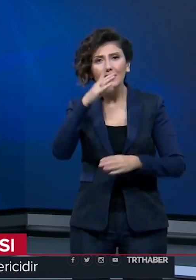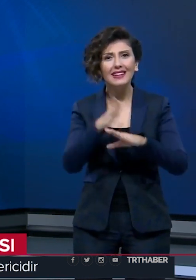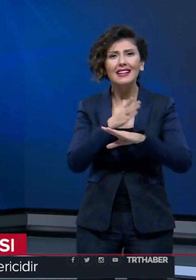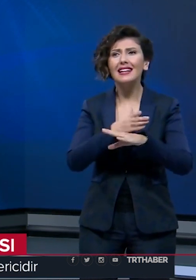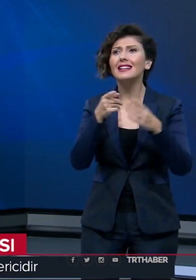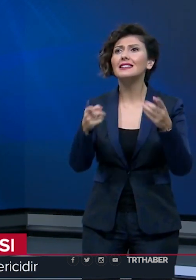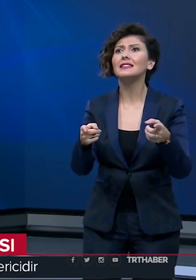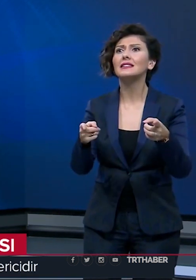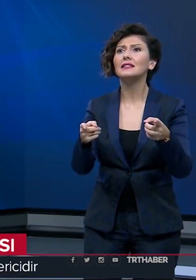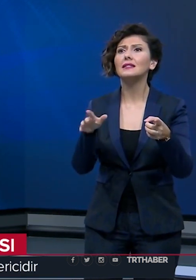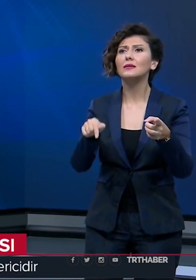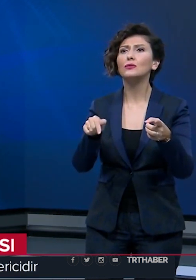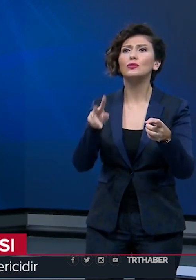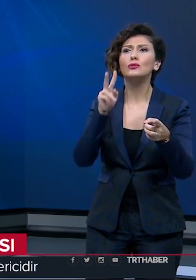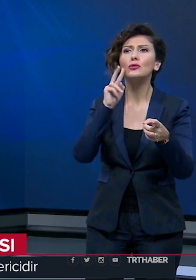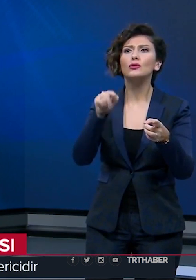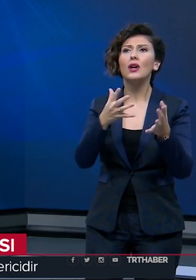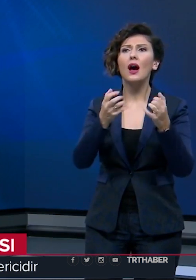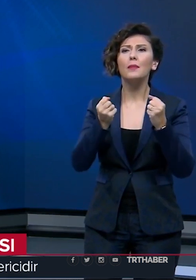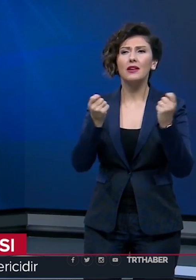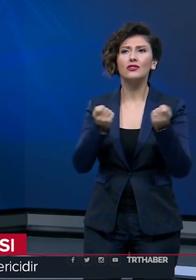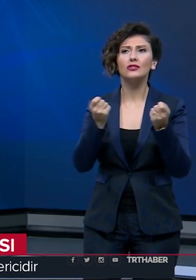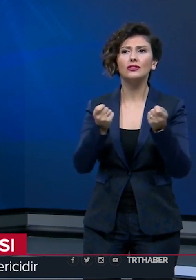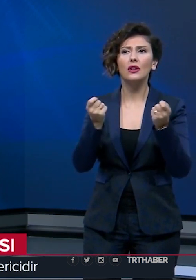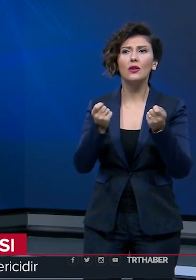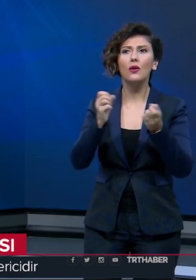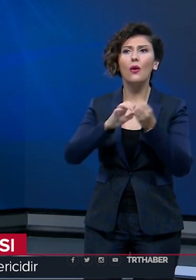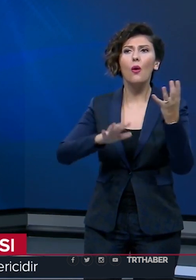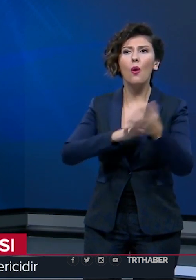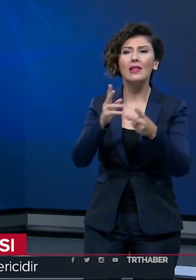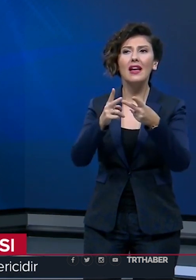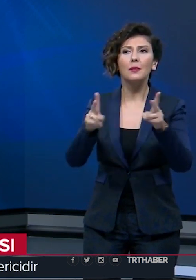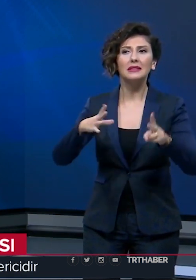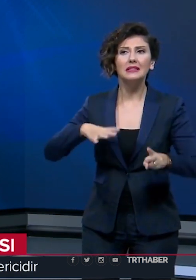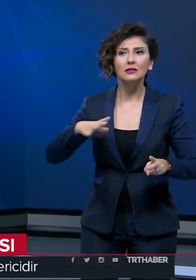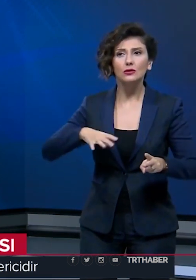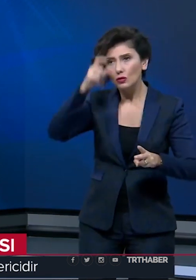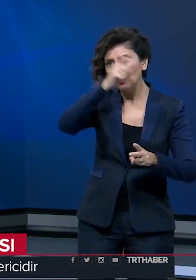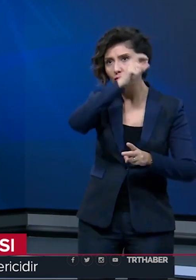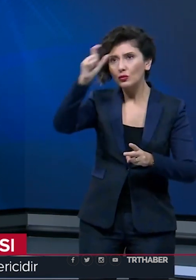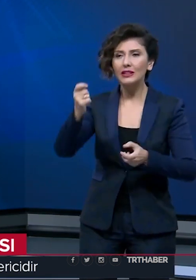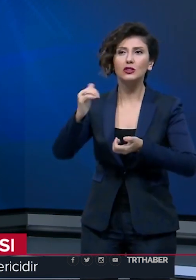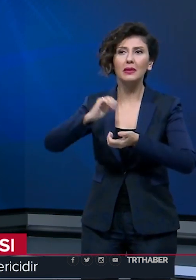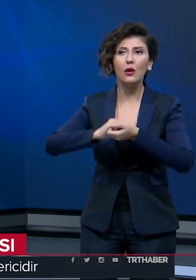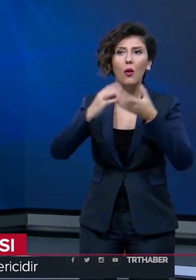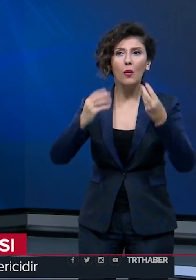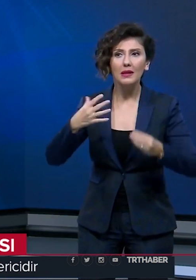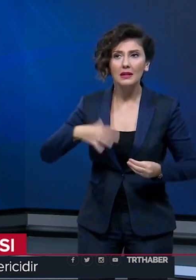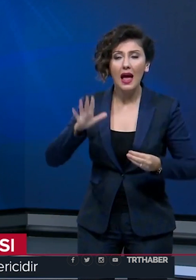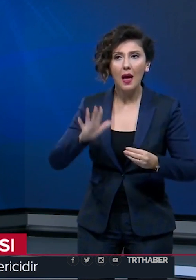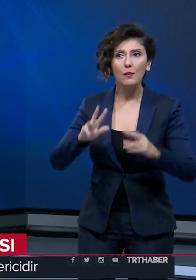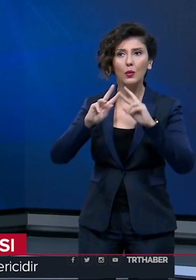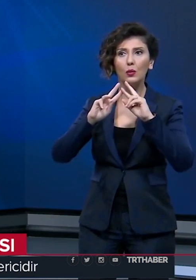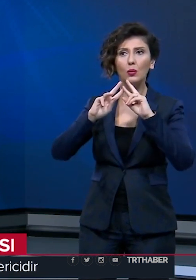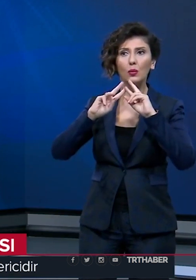uluslararası toplumla da birlikte bu sonucu almaya çalışacağız. Olayın aydınlatılmasını istiyorsanız Türkiye ile iş birliği içerisinde olmanız lazım. Hem uluslararası